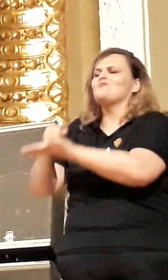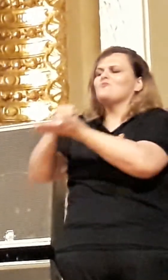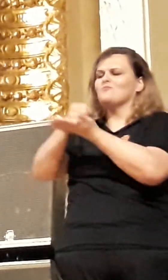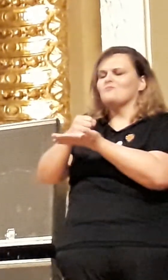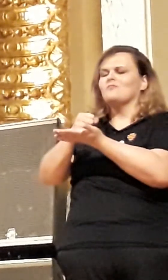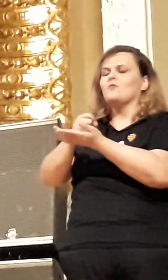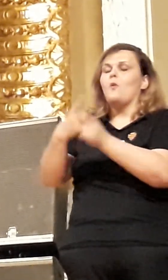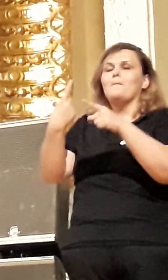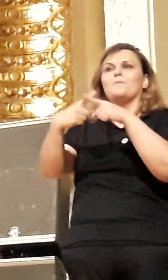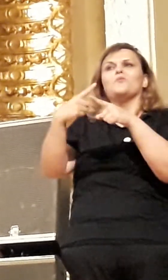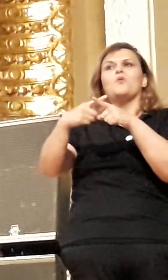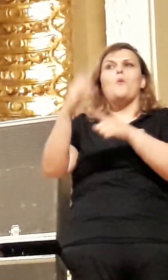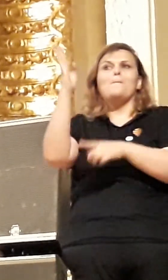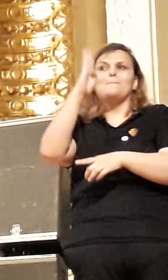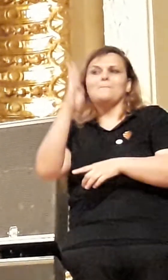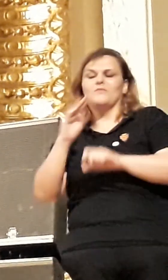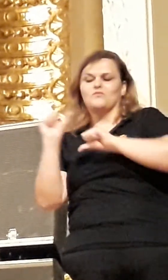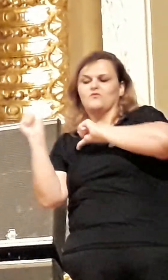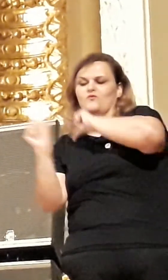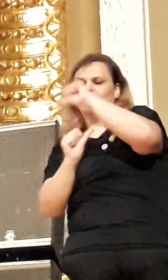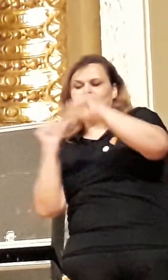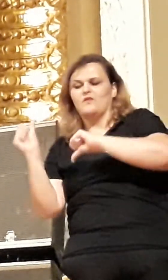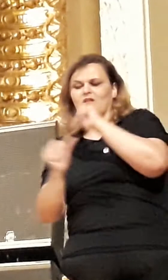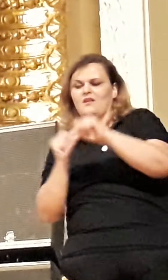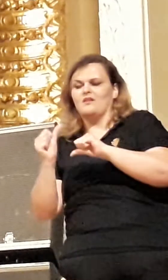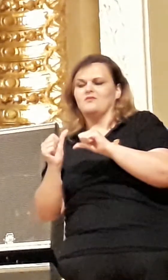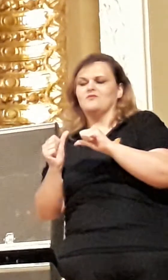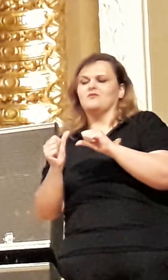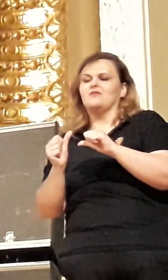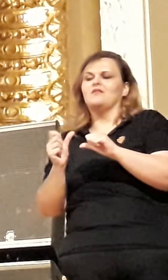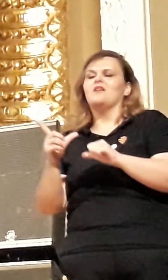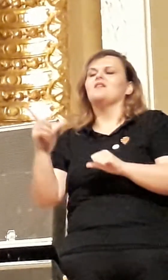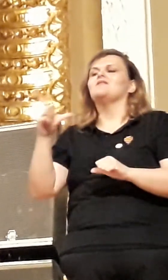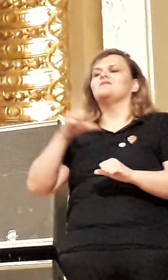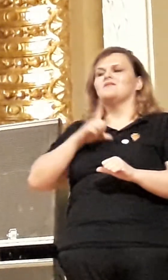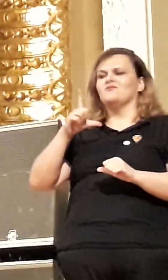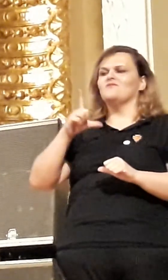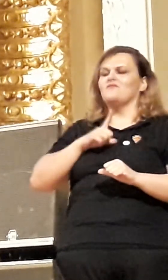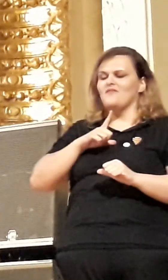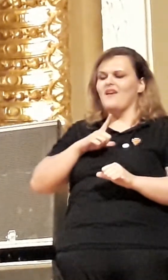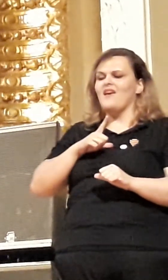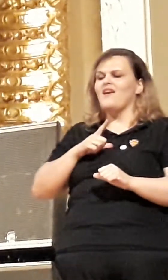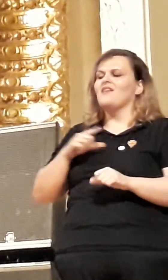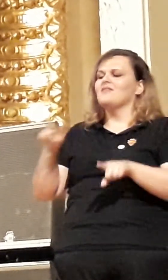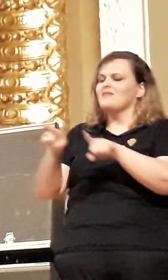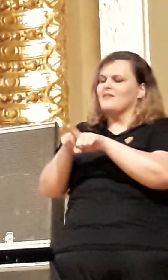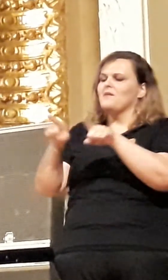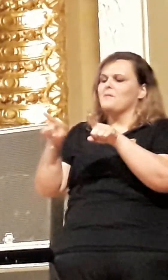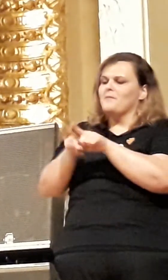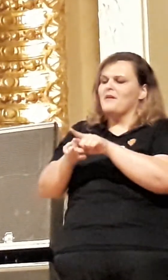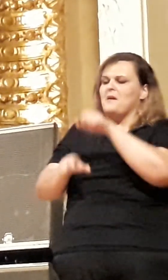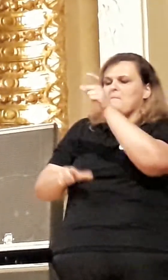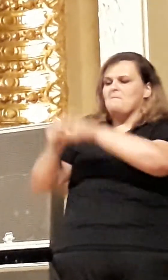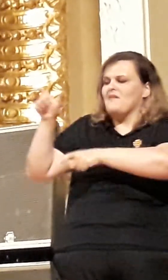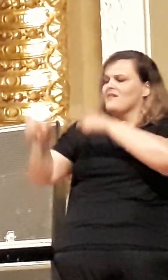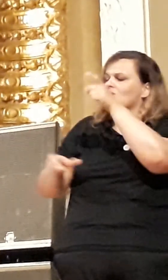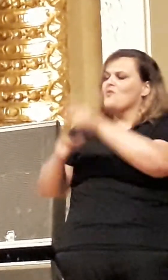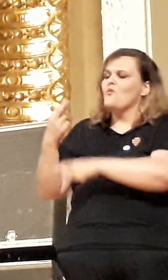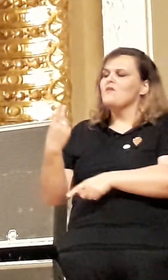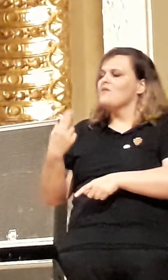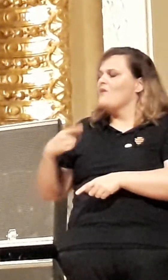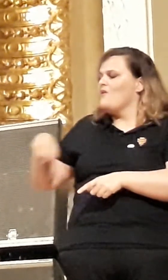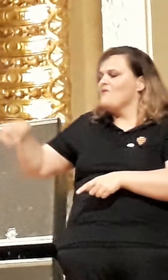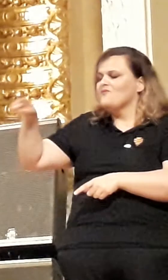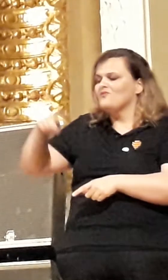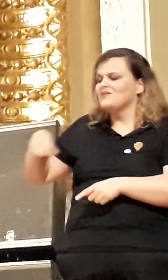com ações como esta, que eu quero cumprimentar o prefeito e dizer que o governo